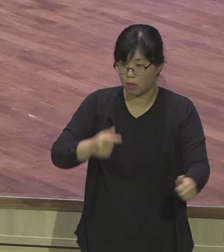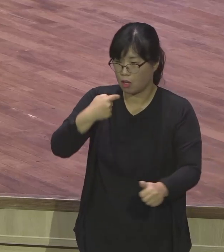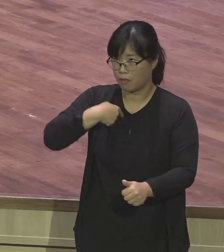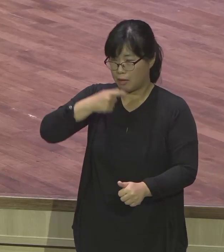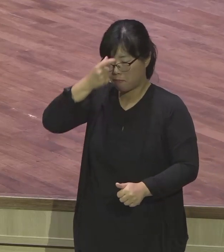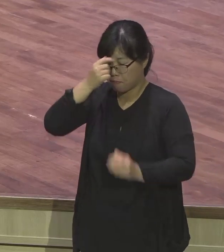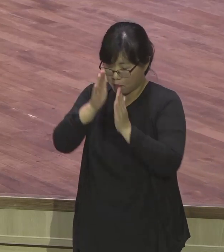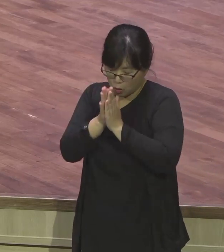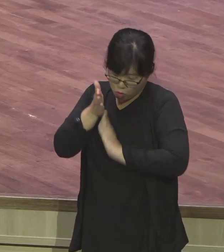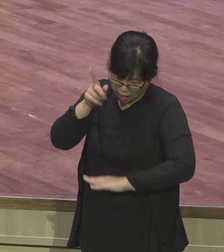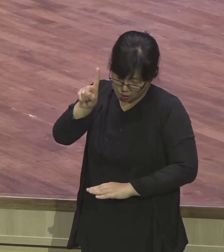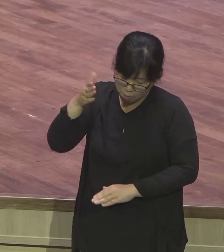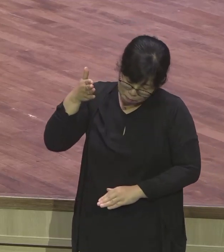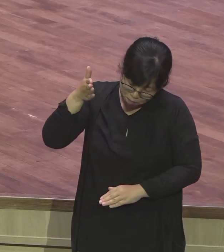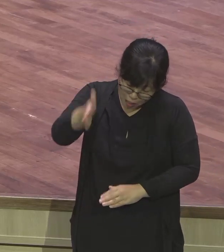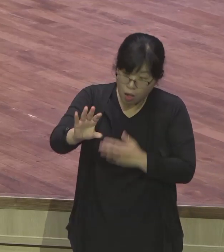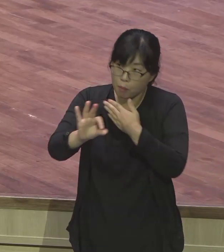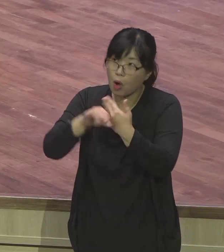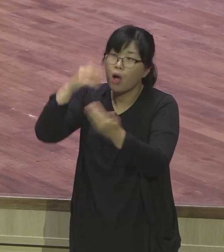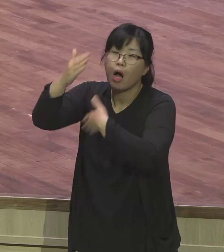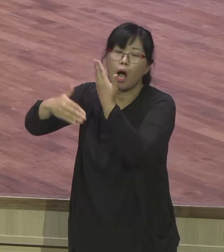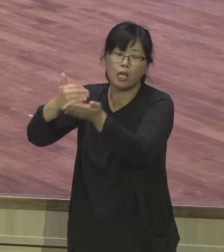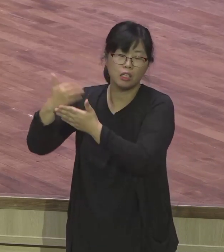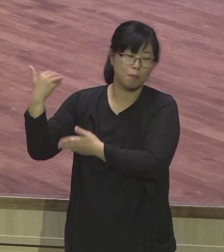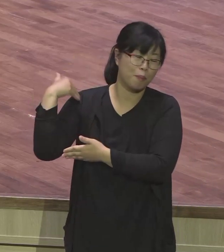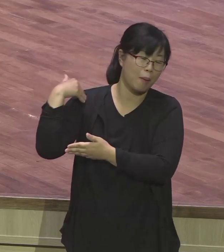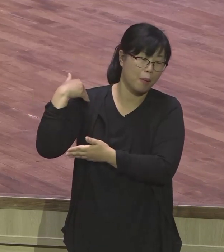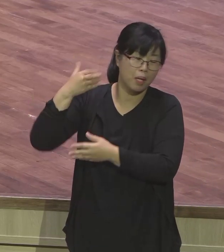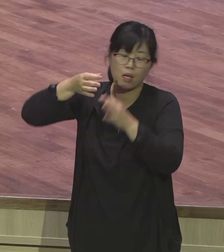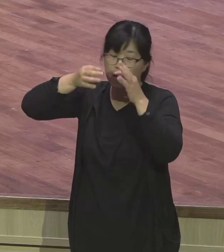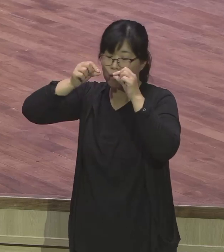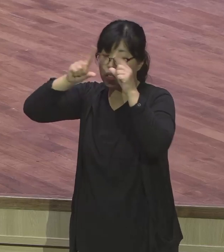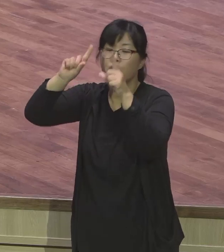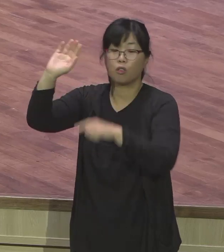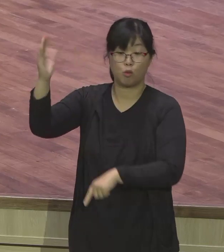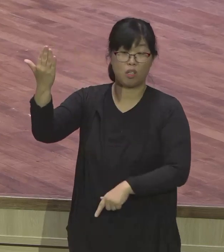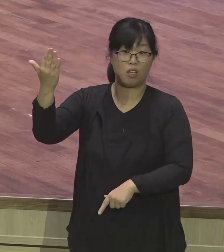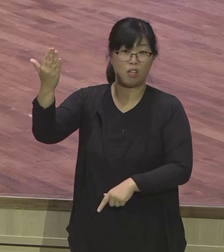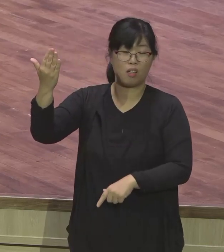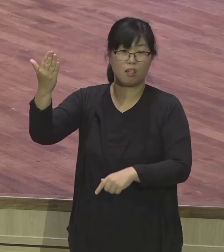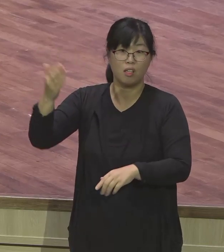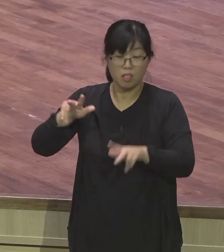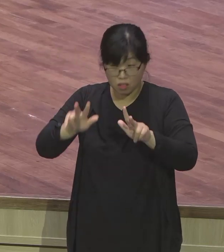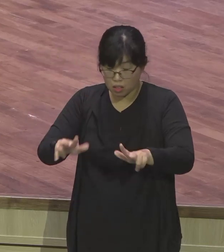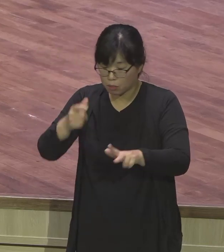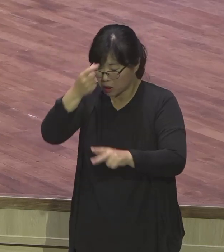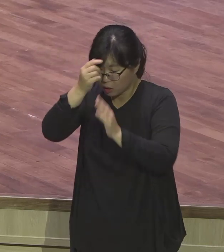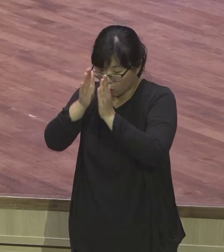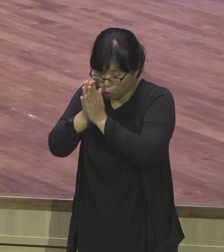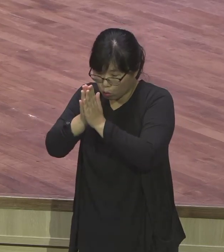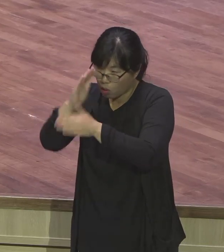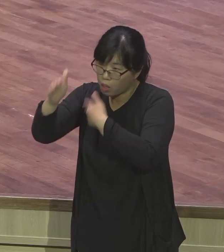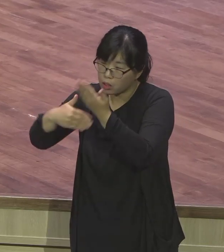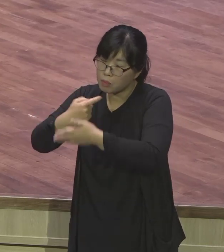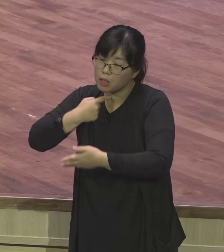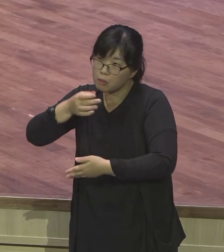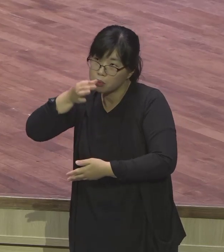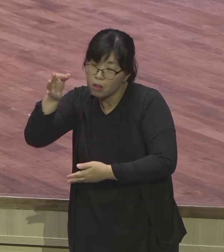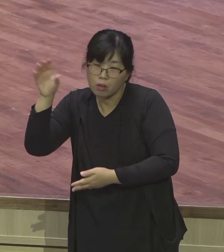아멘 기도하는데 하나님 말씀하셔가지고 이 자리가 있었습니다 심지어 가족과도